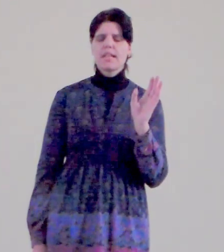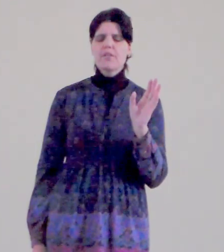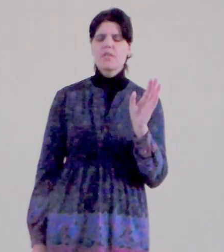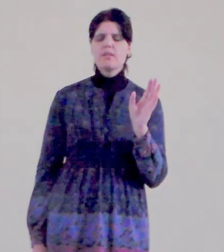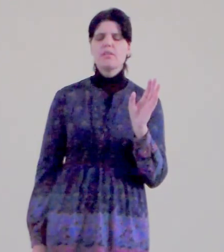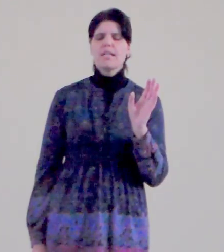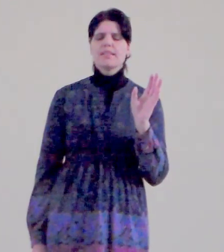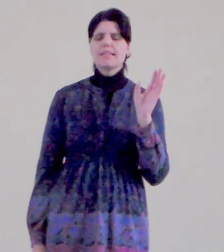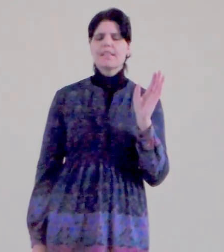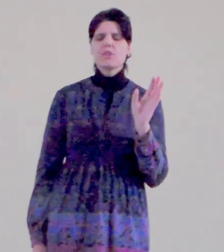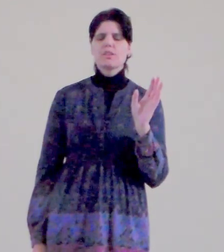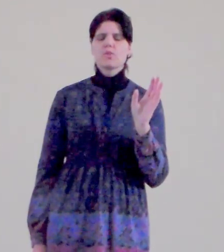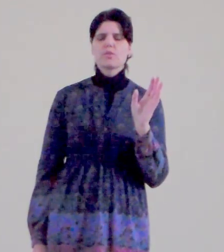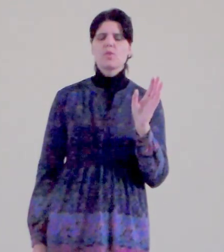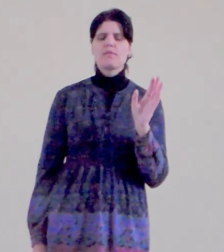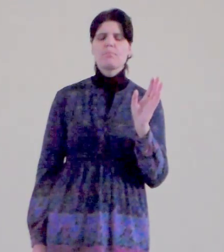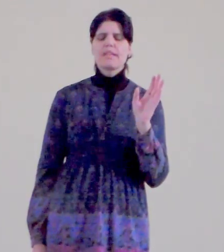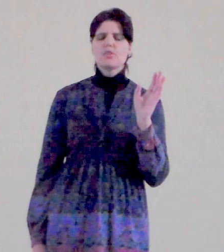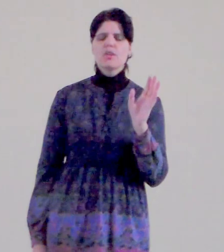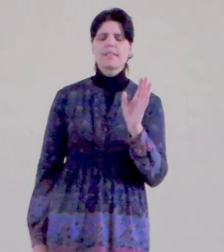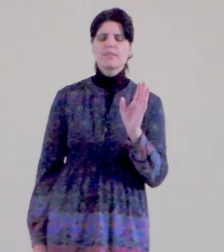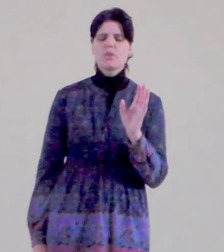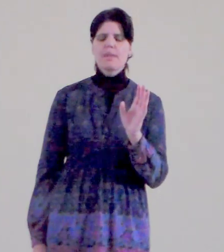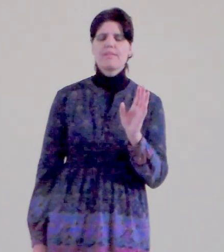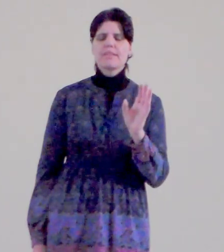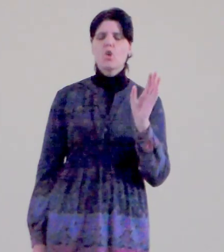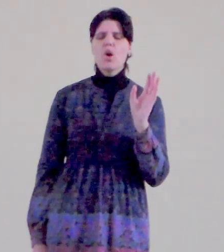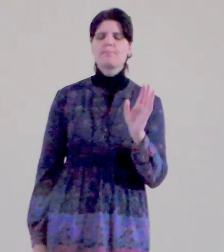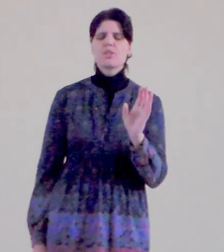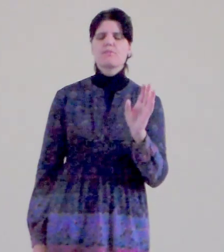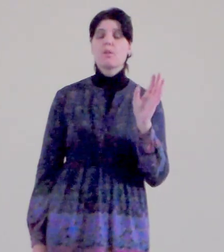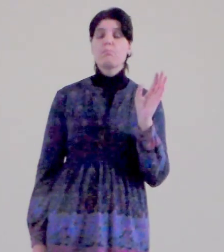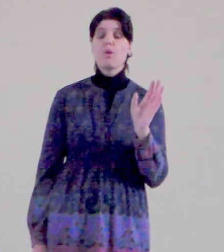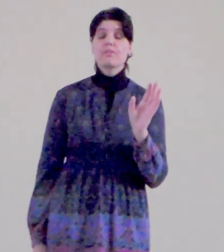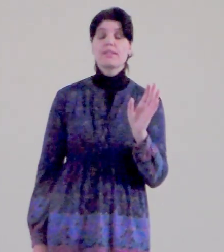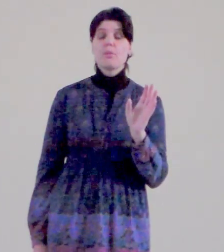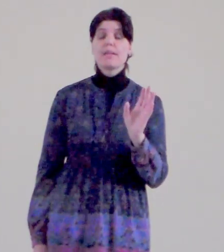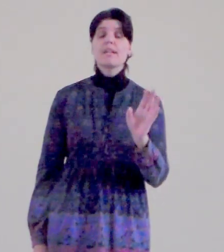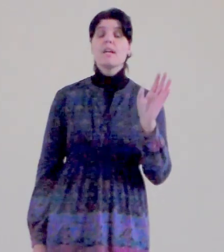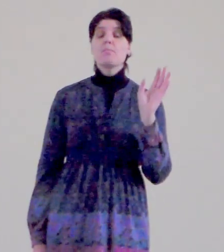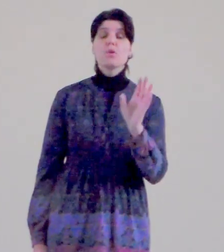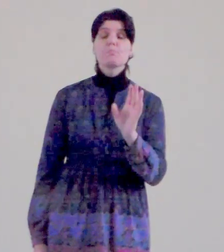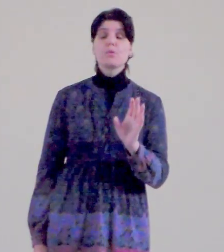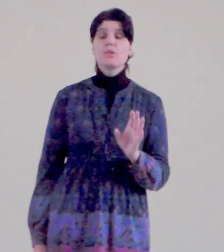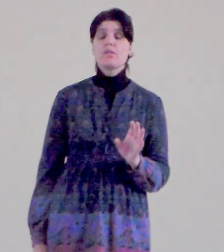každému, který slyší toto slovo Pane, dotky seho právě teď občas tvého posilního, Pane, pozbuď ho,